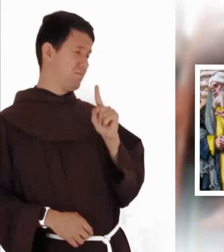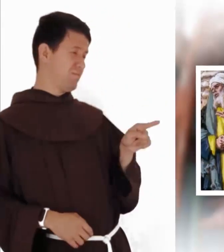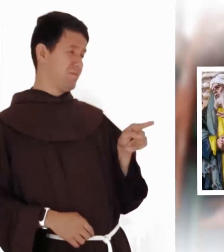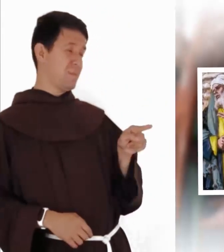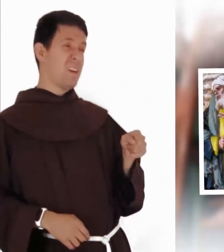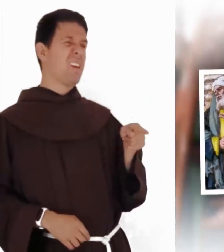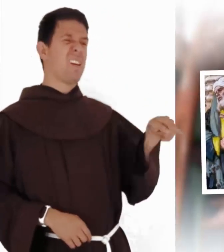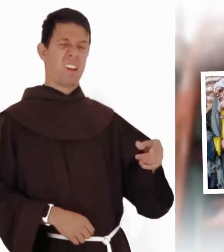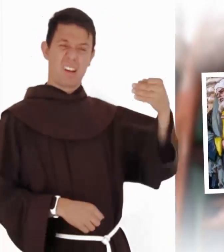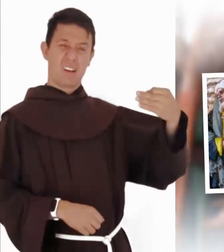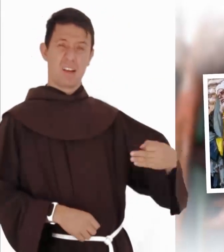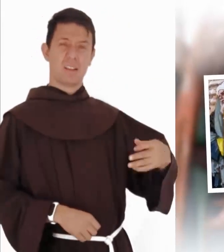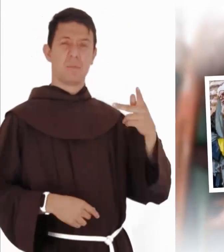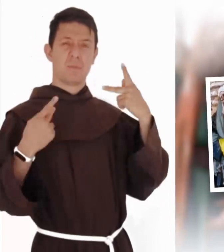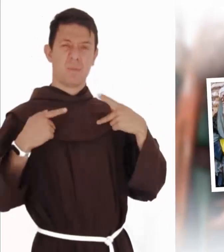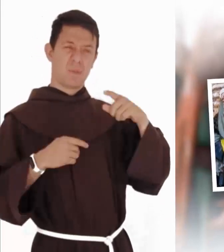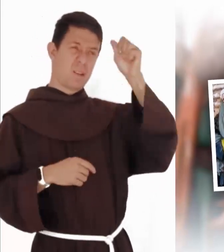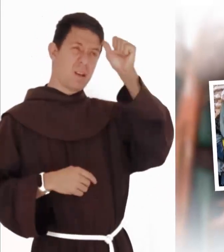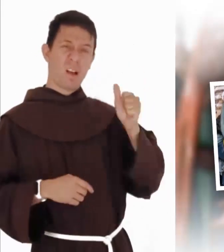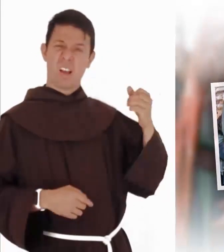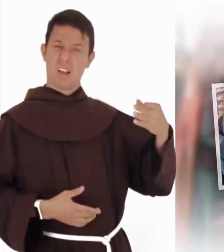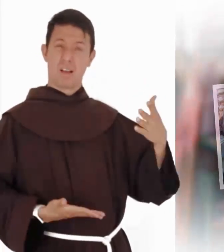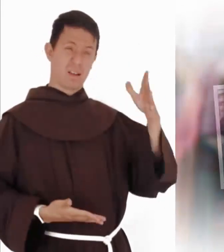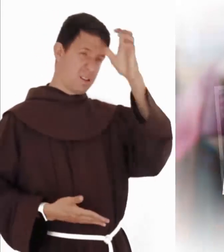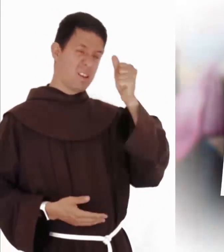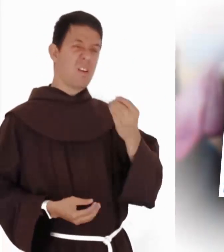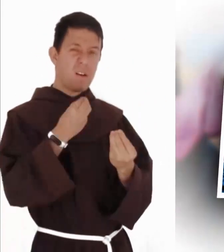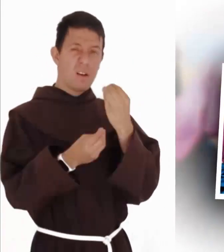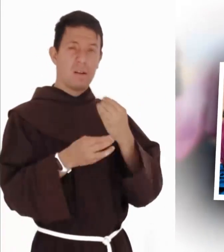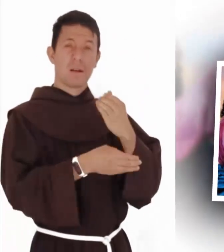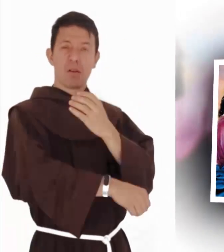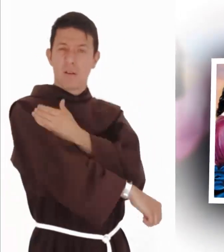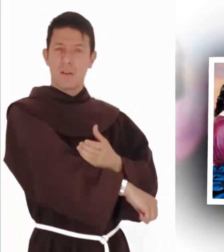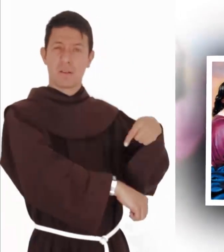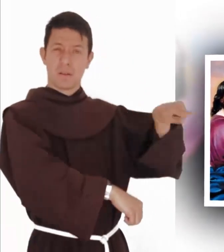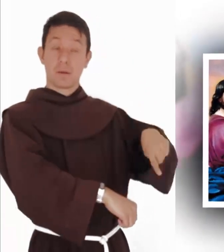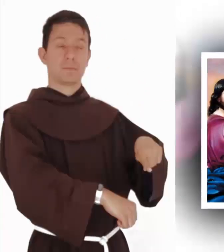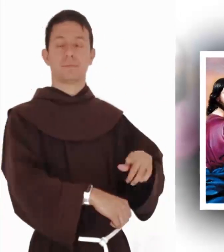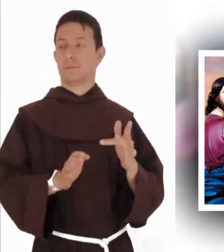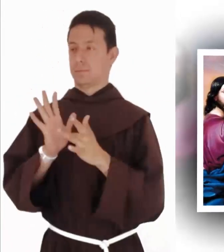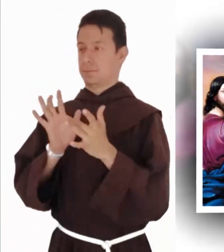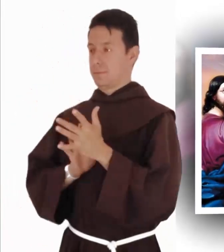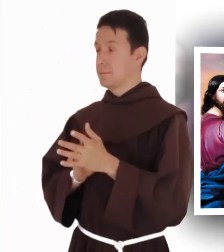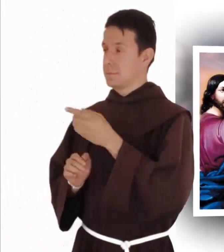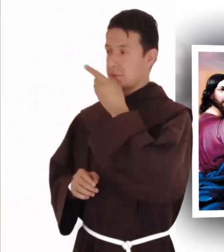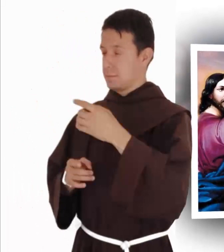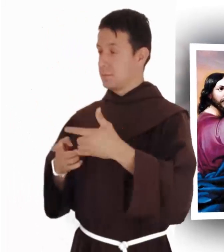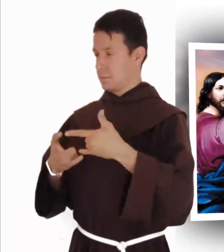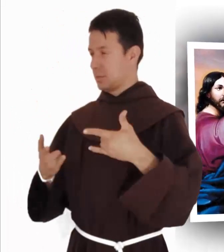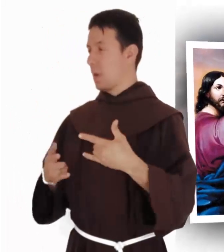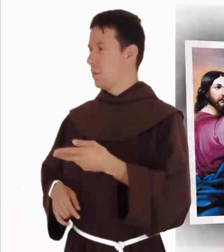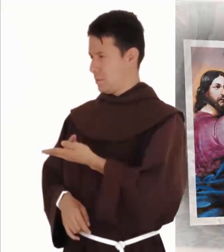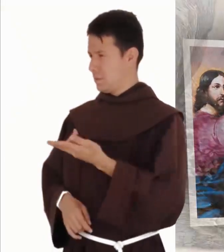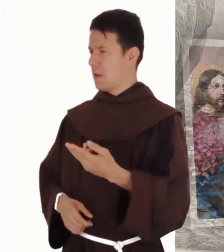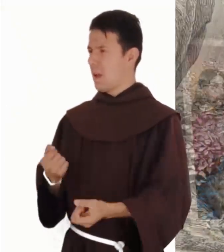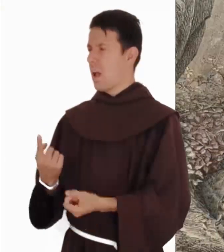recibe a los pecadores y come con ellos. Jesús les dijo entonces esta parábola, ¿Quién de ustedes si tiene 100